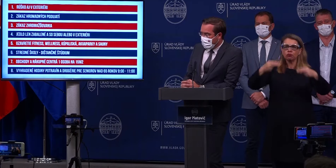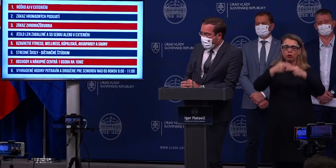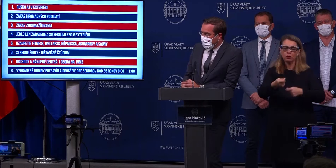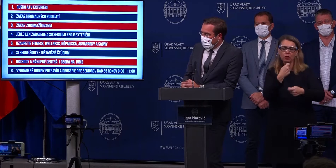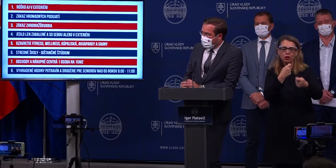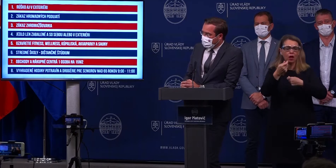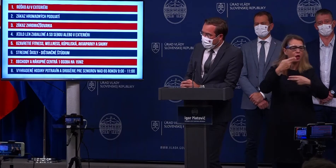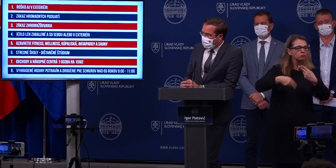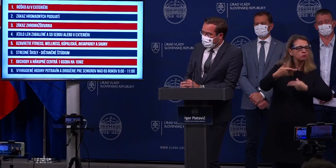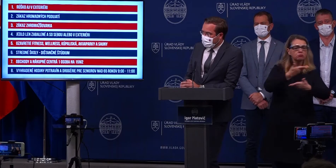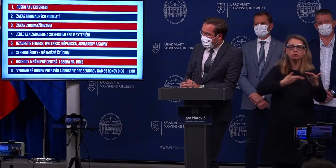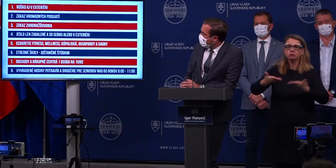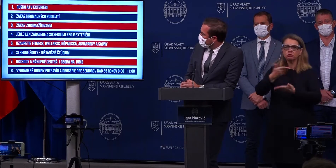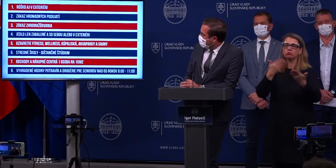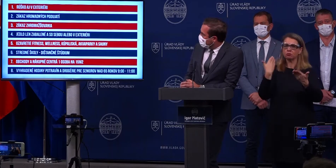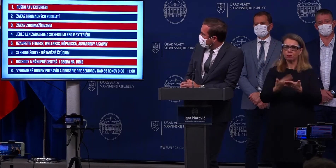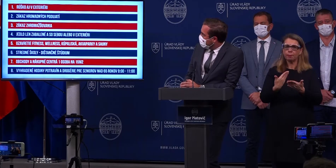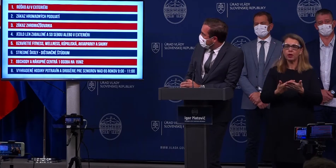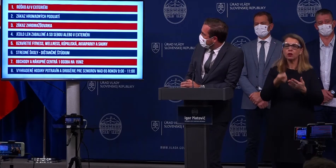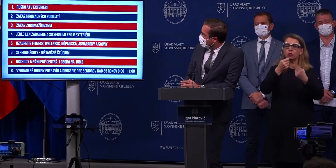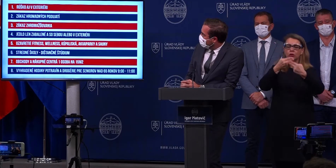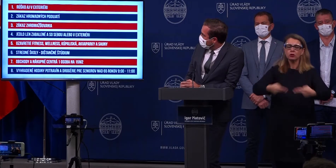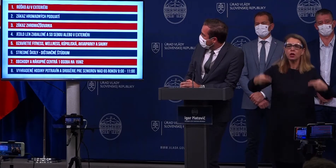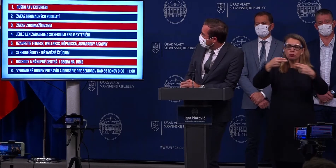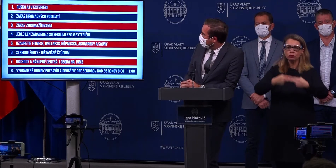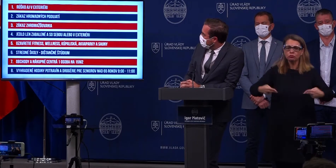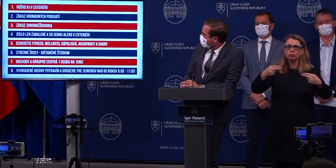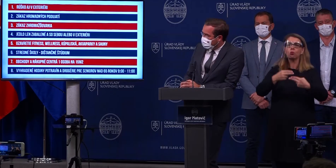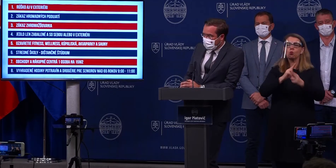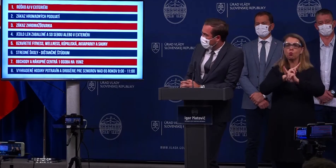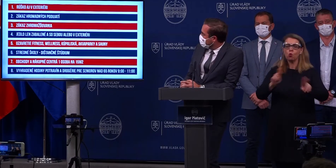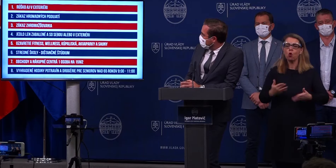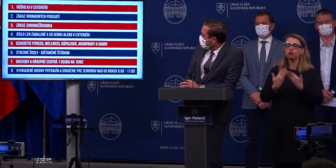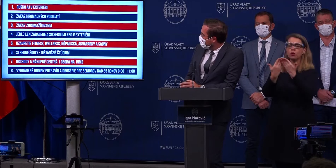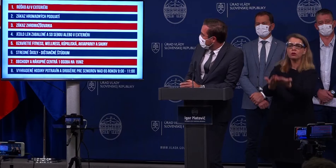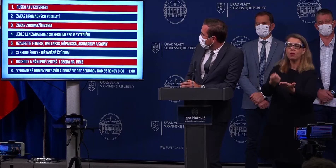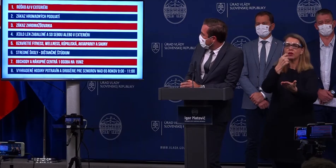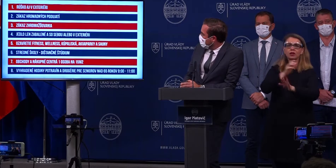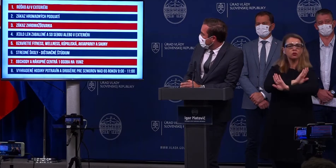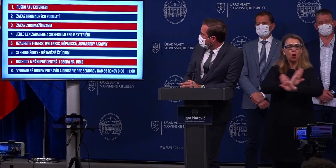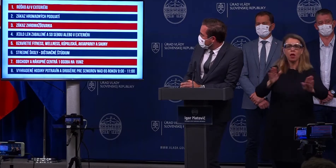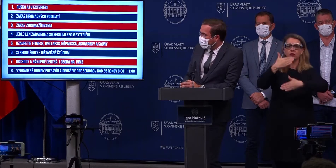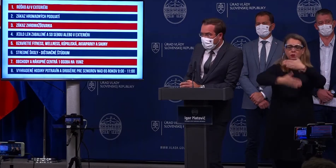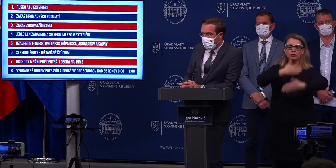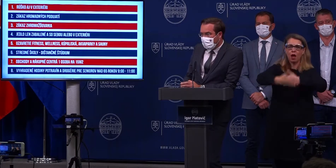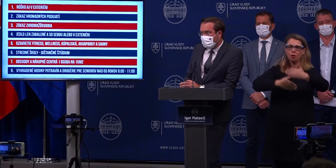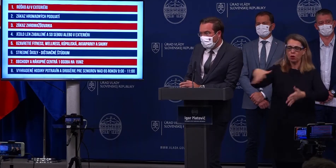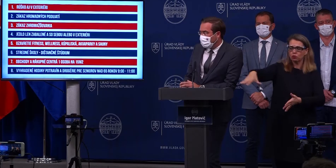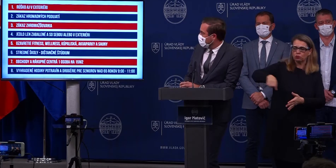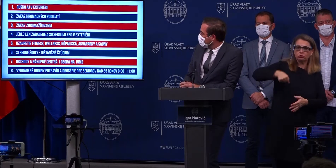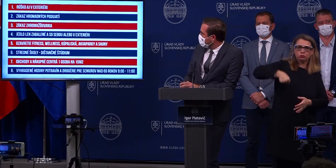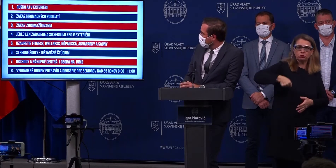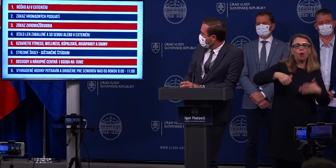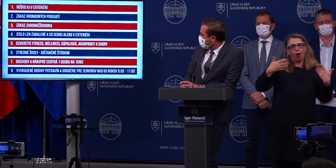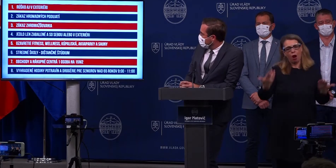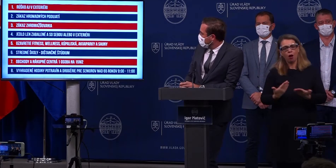všetky prevádzky verejného strahovania budú môcť vydávať jedlo len zabalené a zo sebou, alebo ho